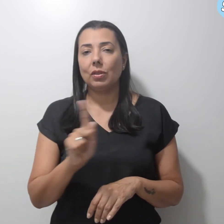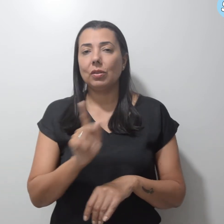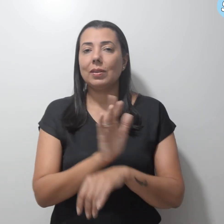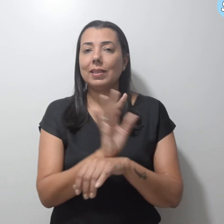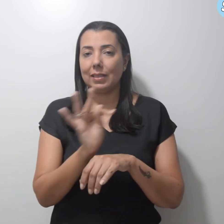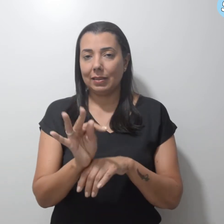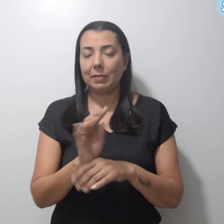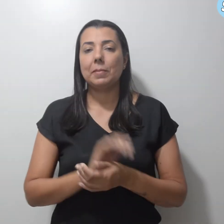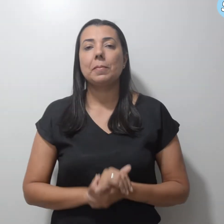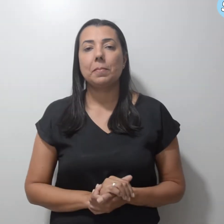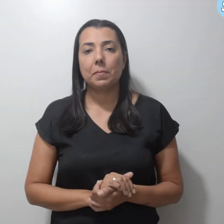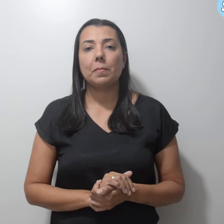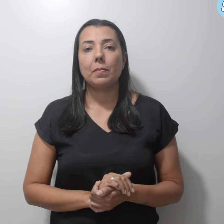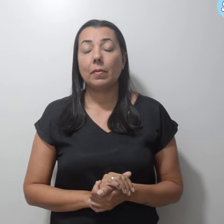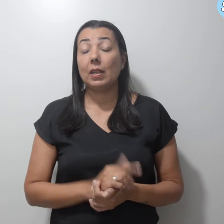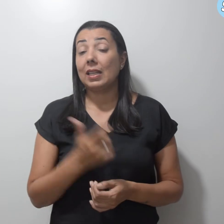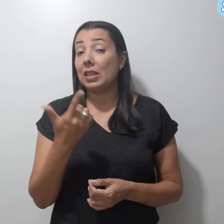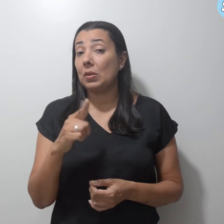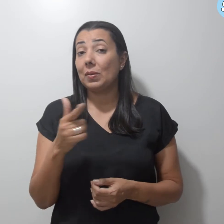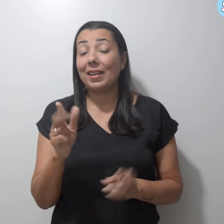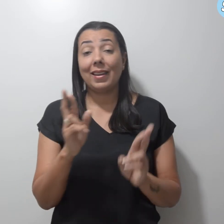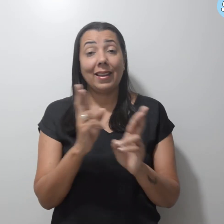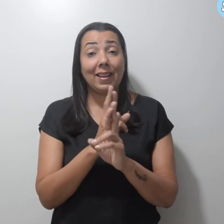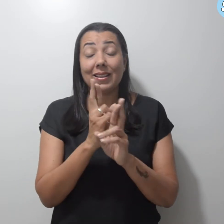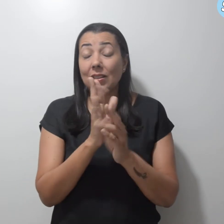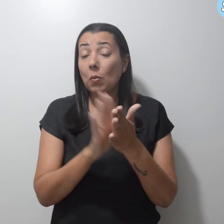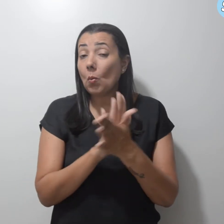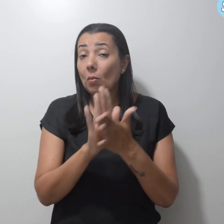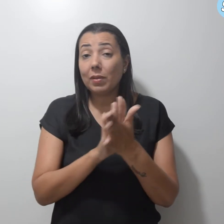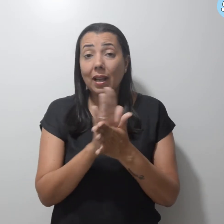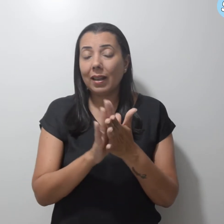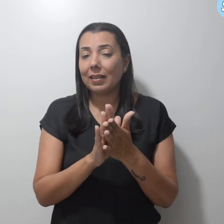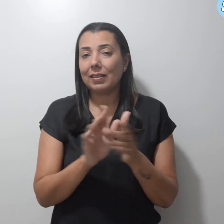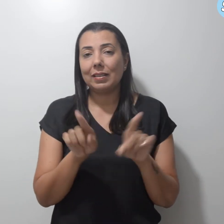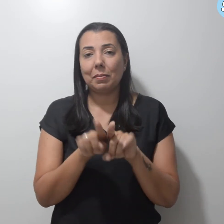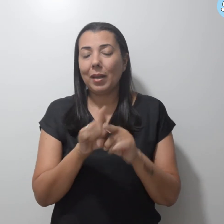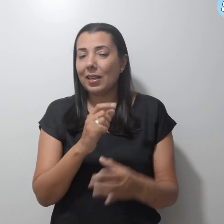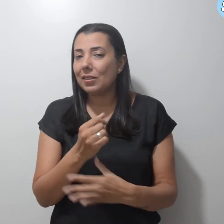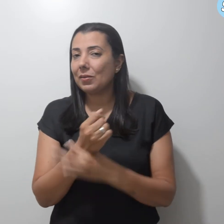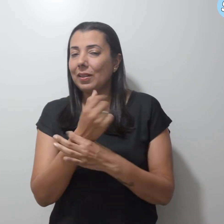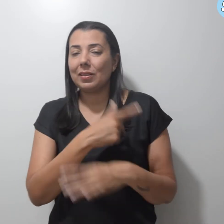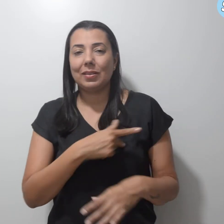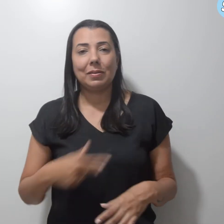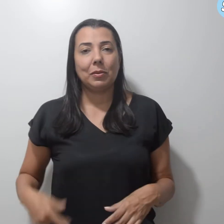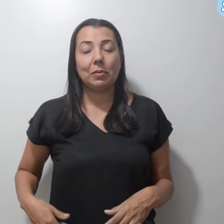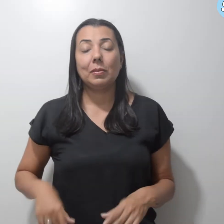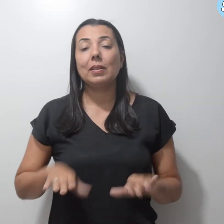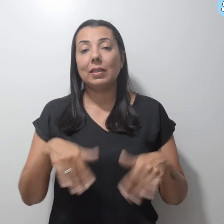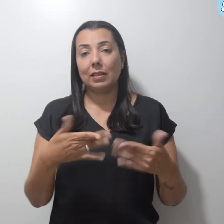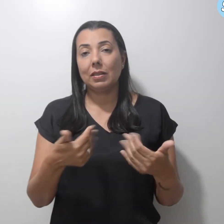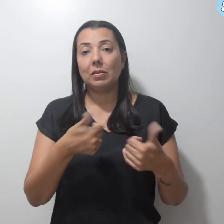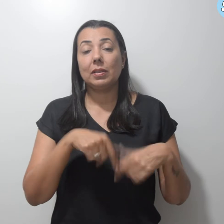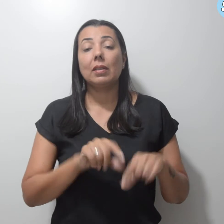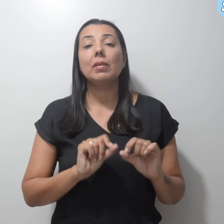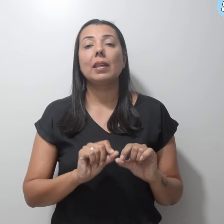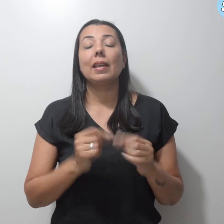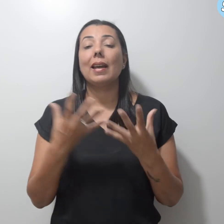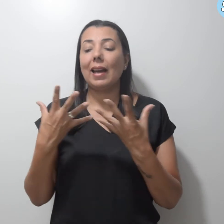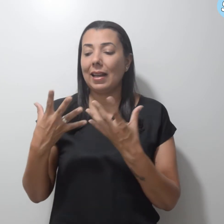temporário que não tem vínculo nem estabilidade. E, enfim, estão submetidos a um